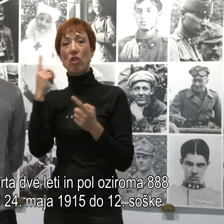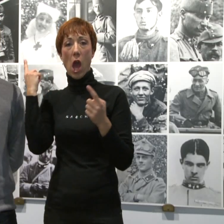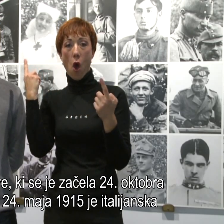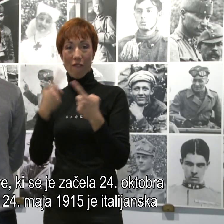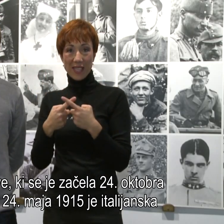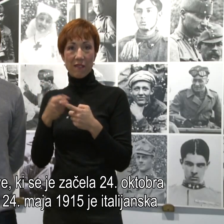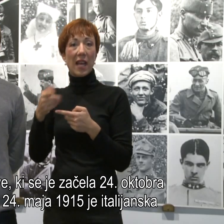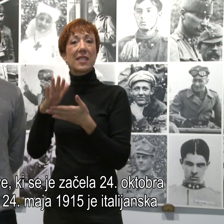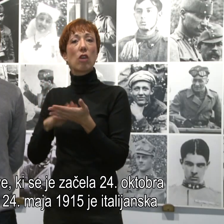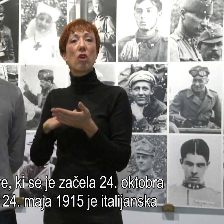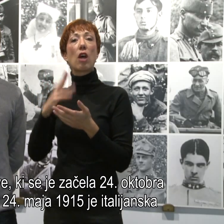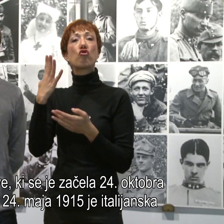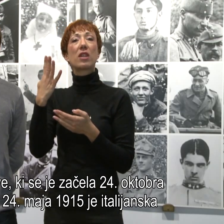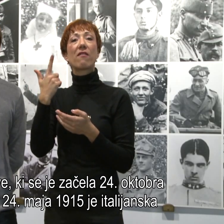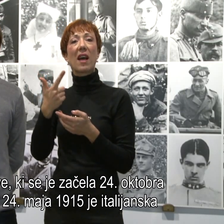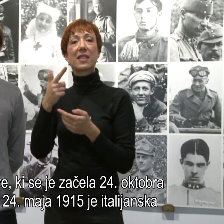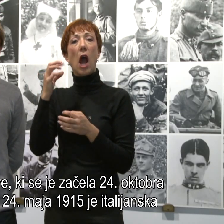24. oktober leta 1917.